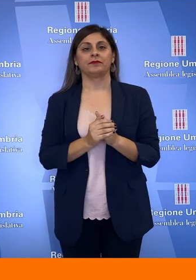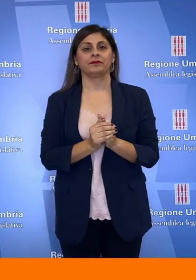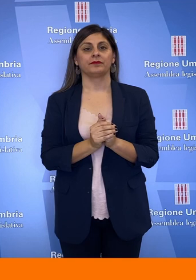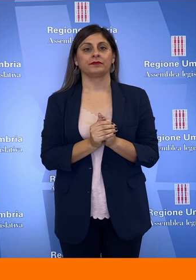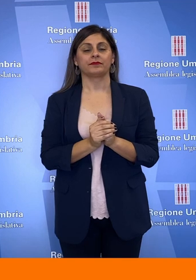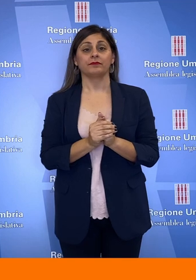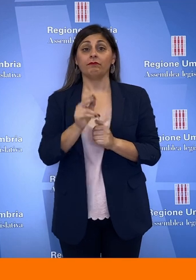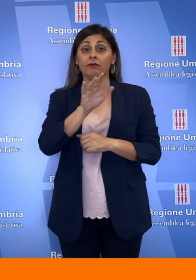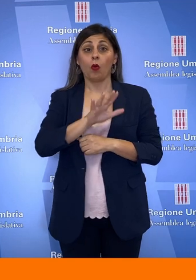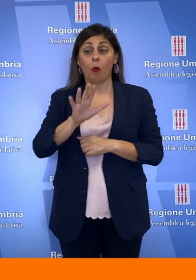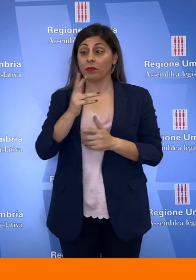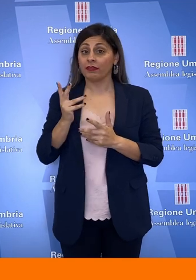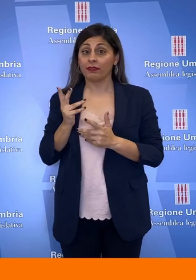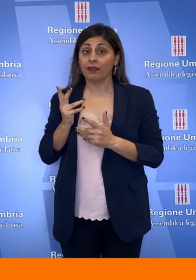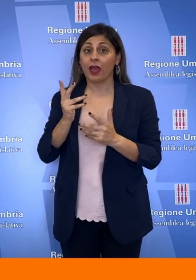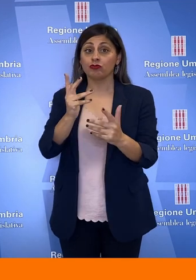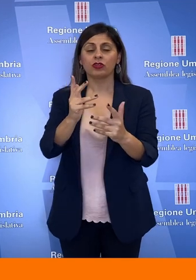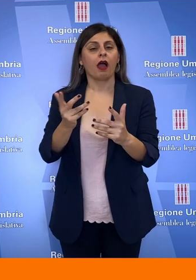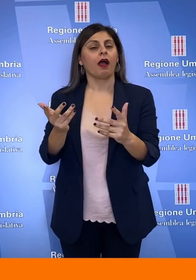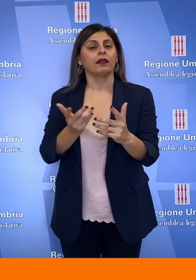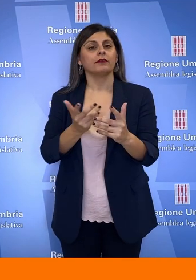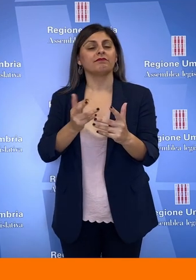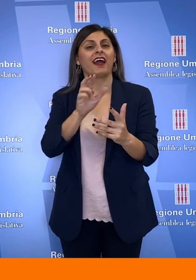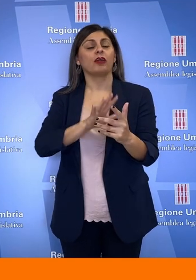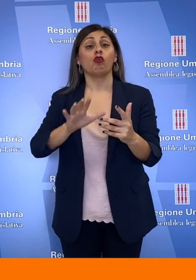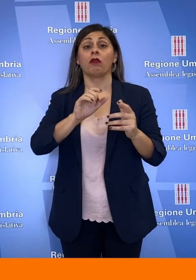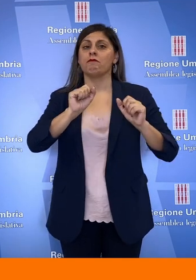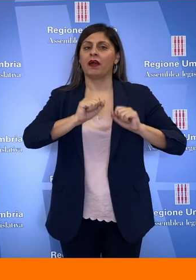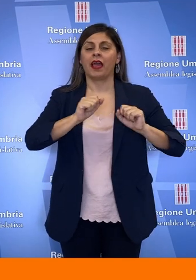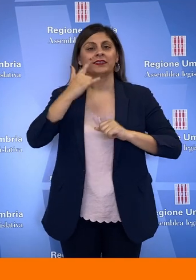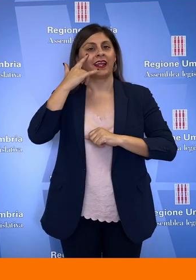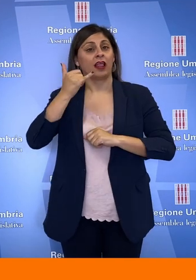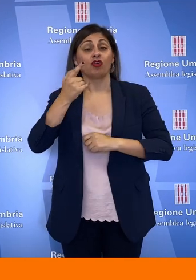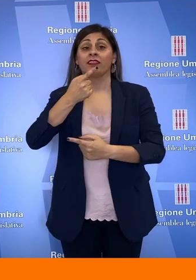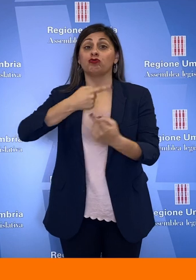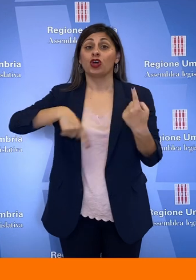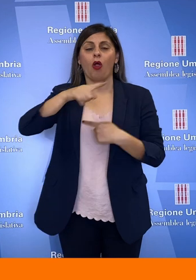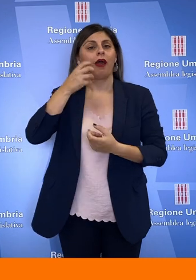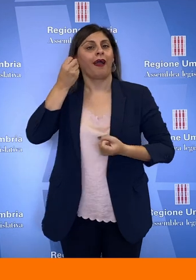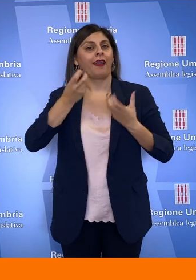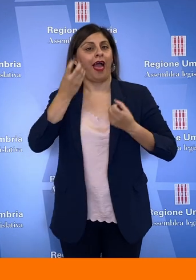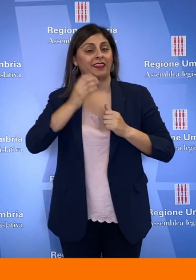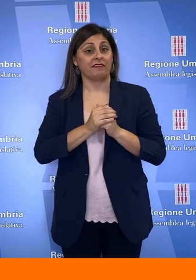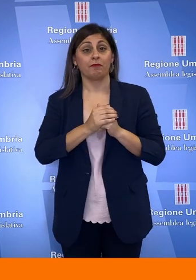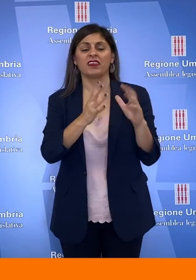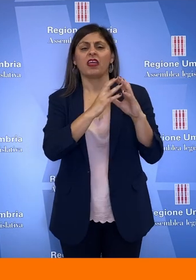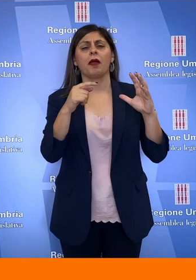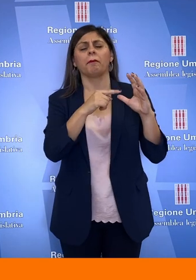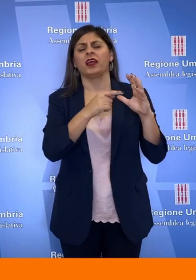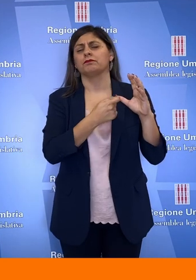L'Umbria del prossimo decennio punta ad essere una regione del benessere, intelligente, circolare e creativa. Le imprese sono la chiave per far